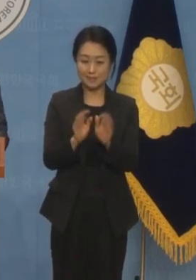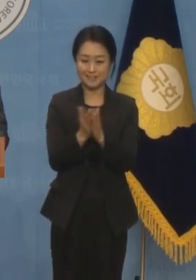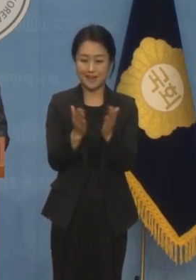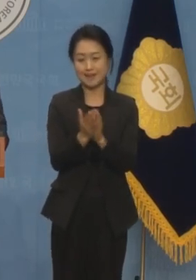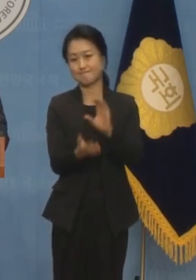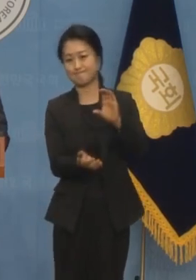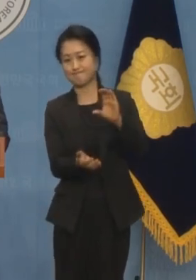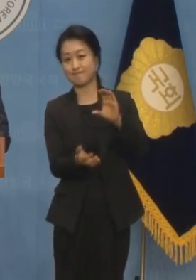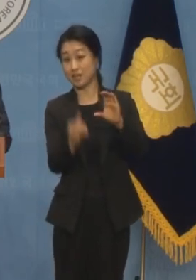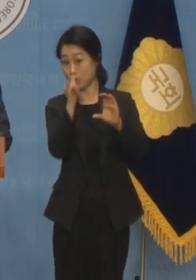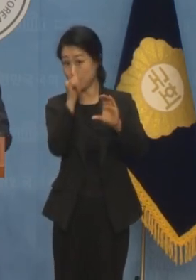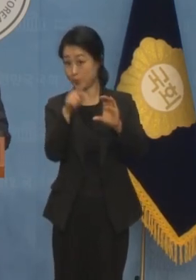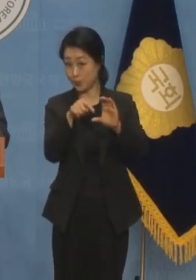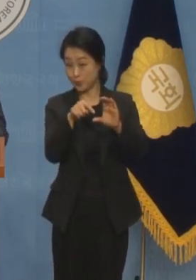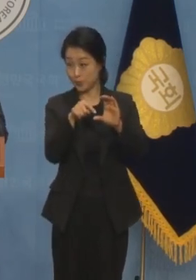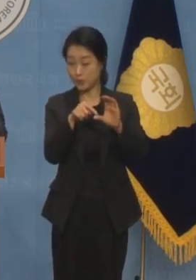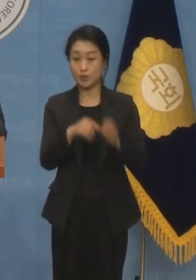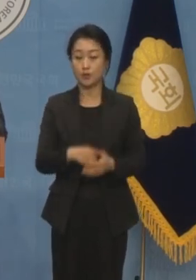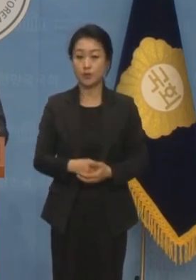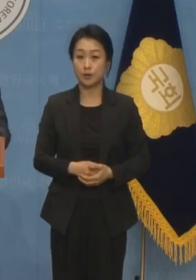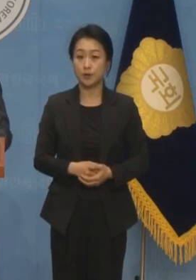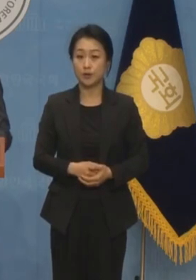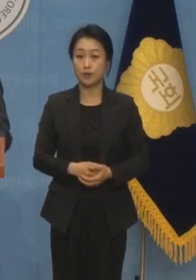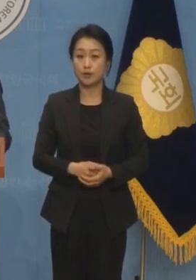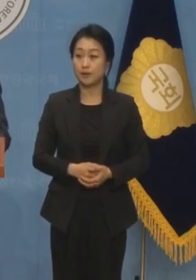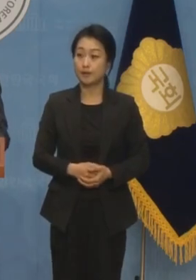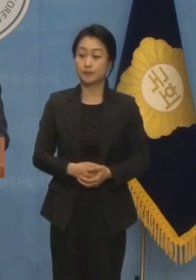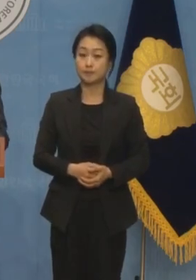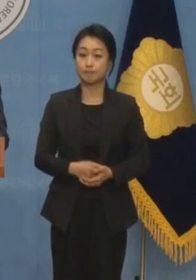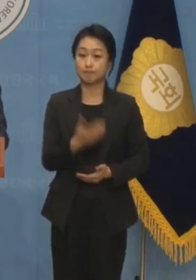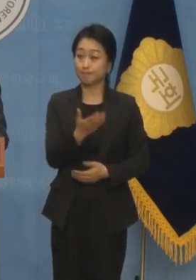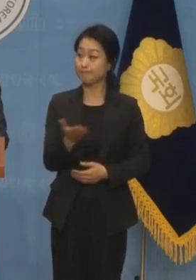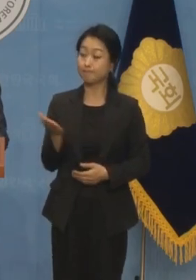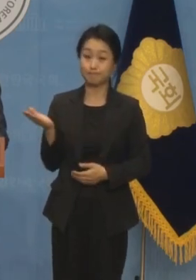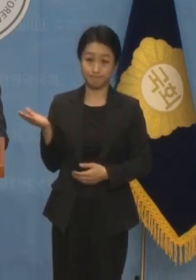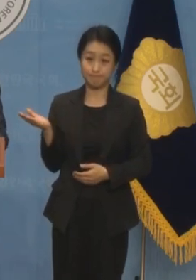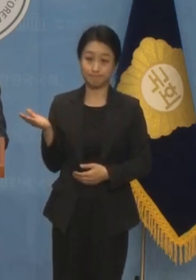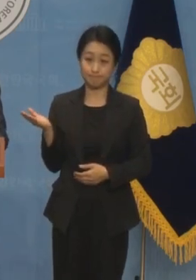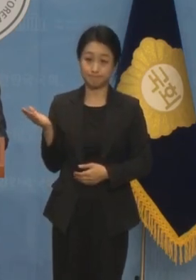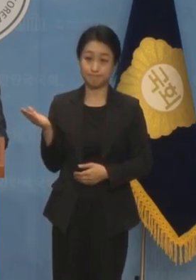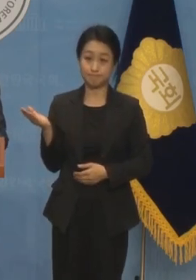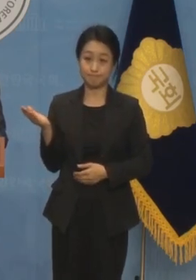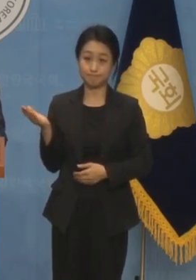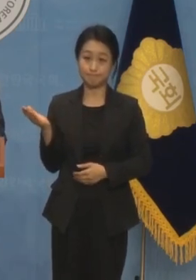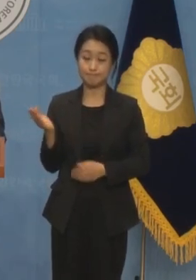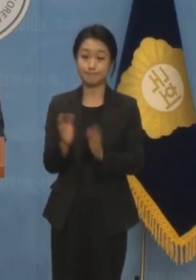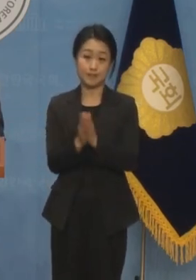1입니다. 바로 이 자료입니다.